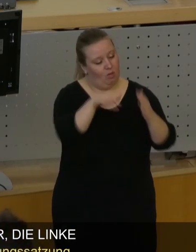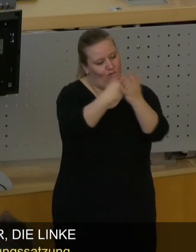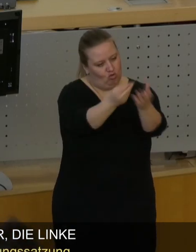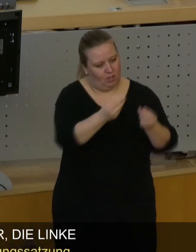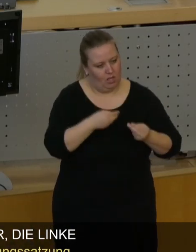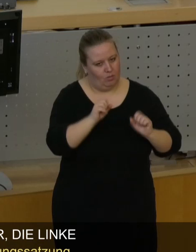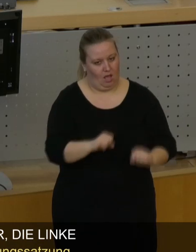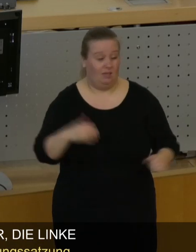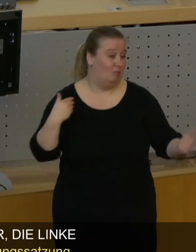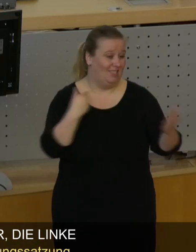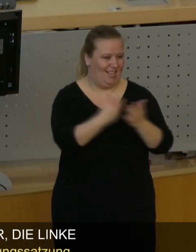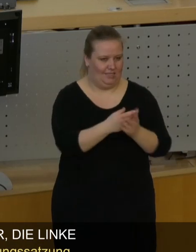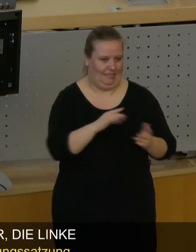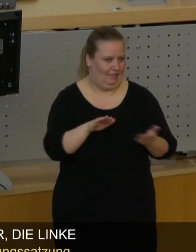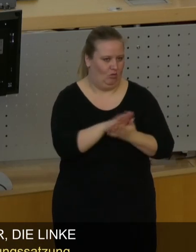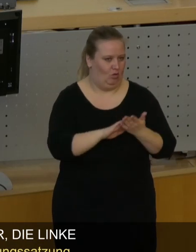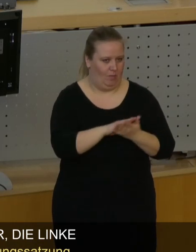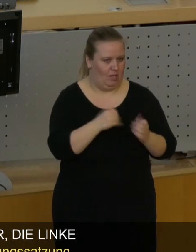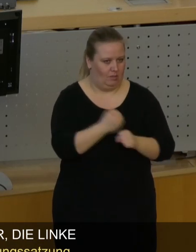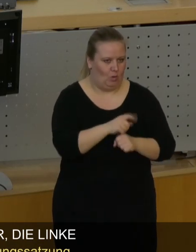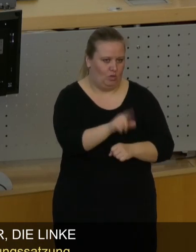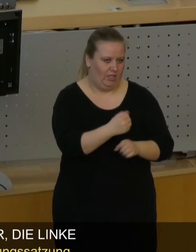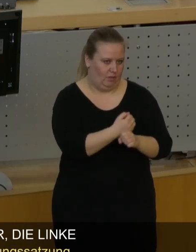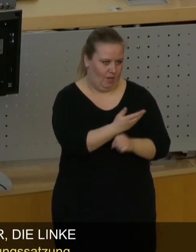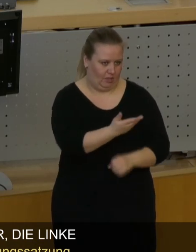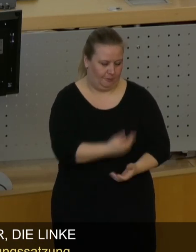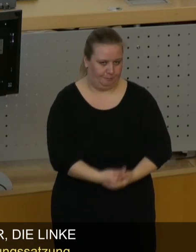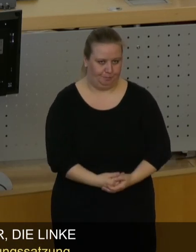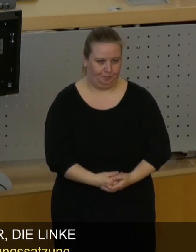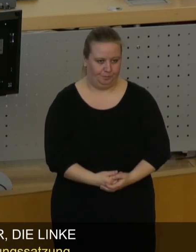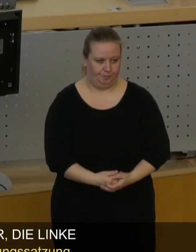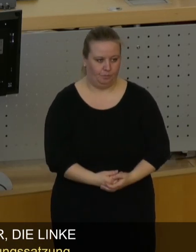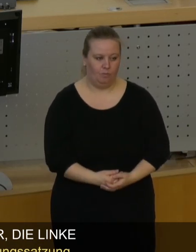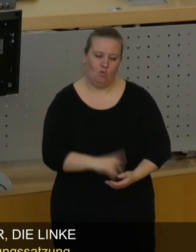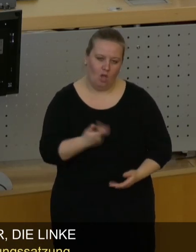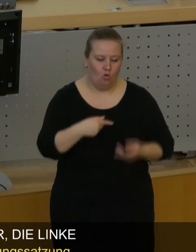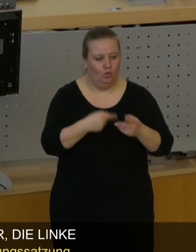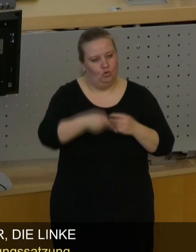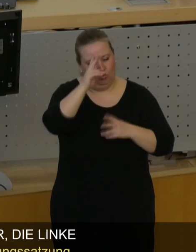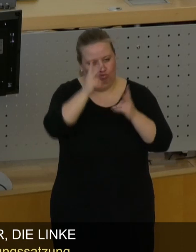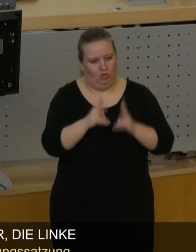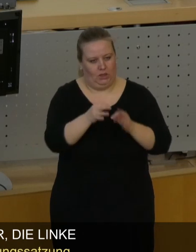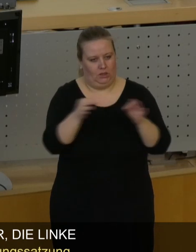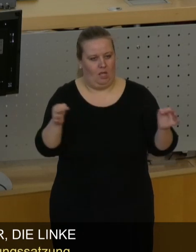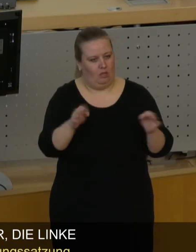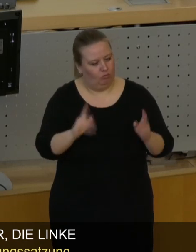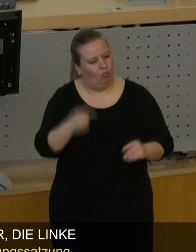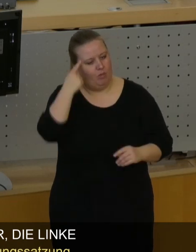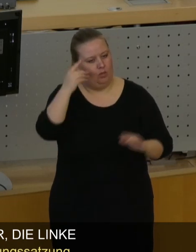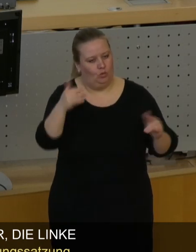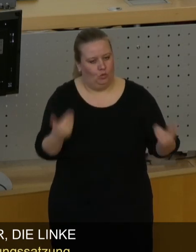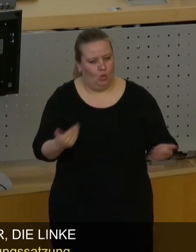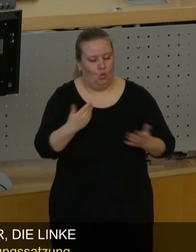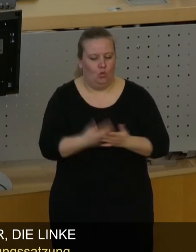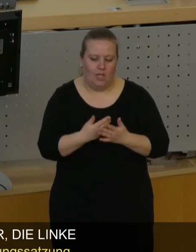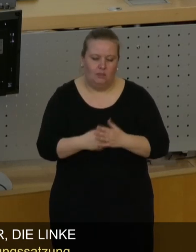einzubringen, die das bisher nicht oder zu wenig tun. Und das hat auch der Deutsche Städtetag gesehen. Und deswegen